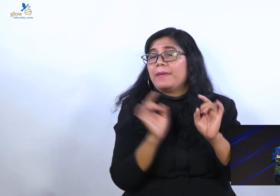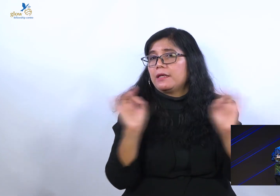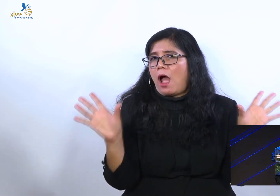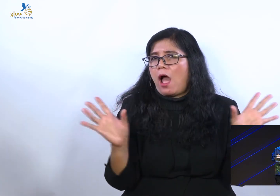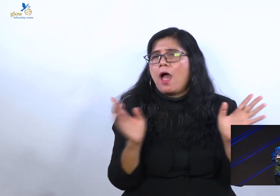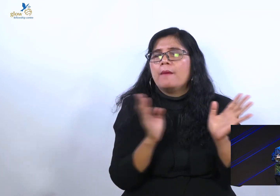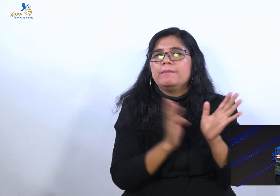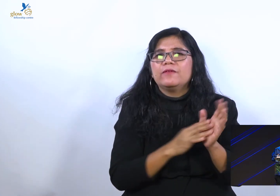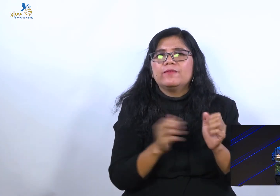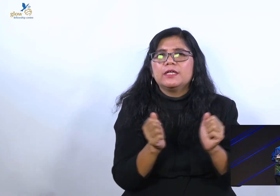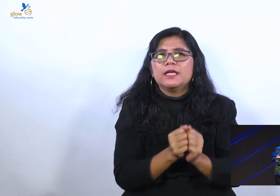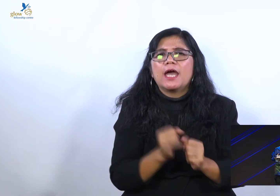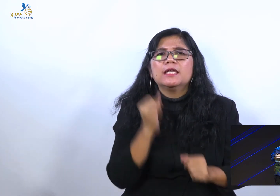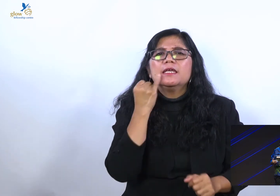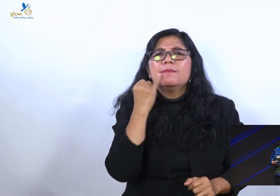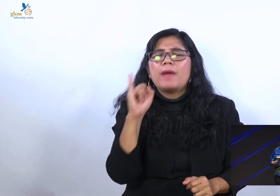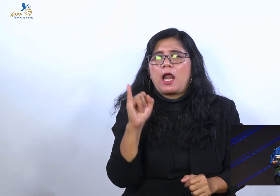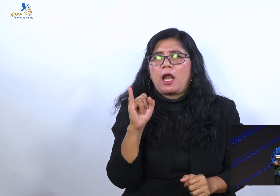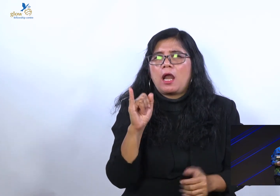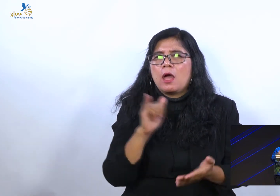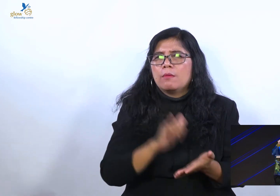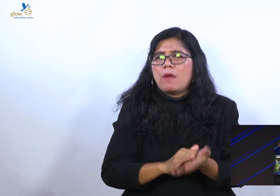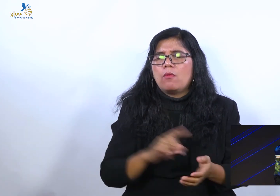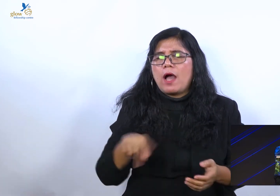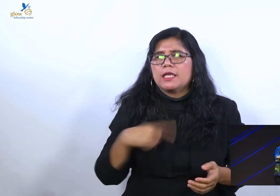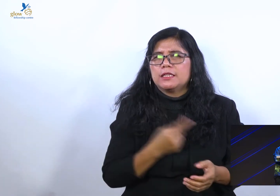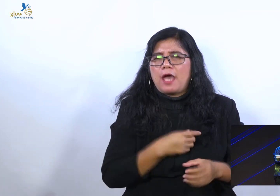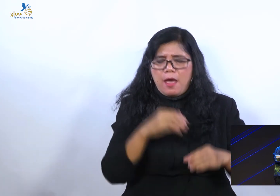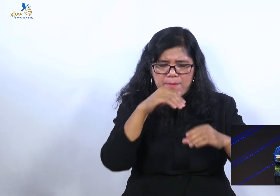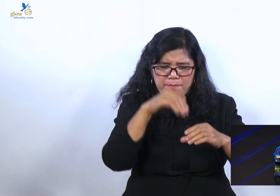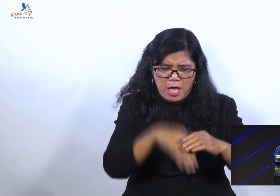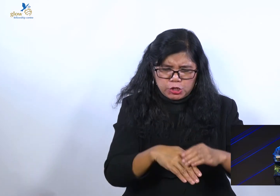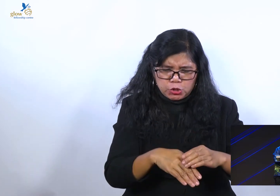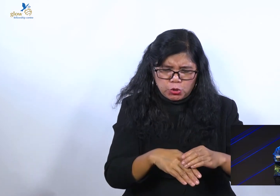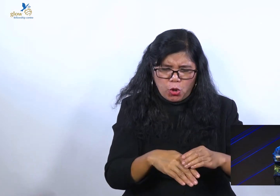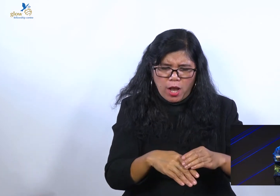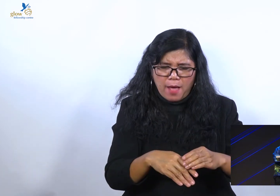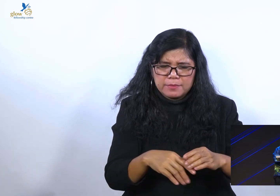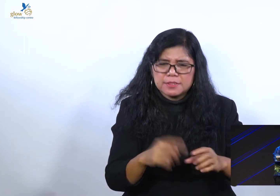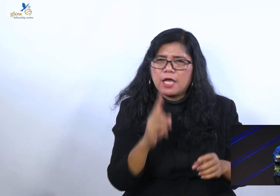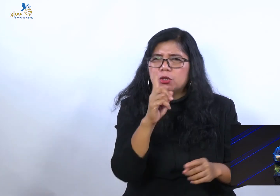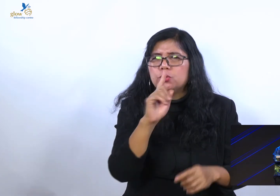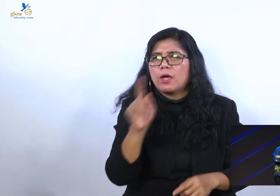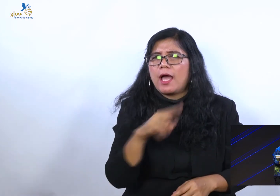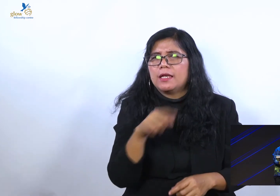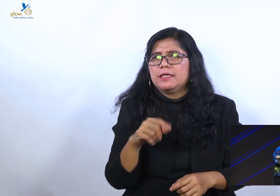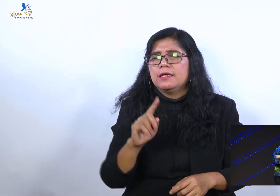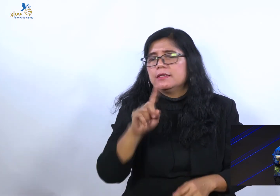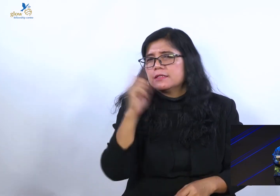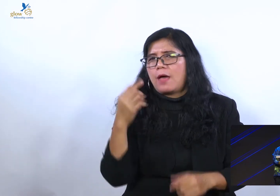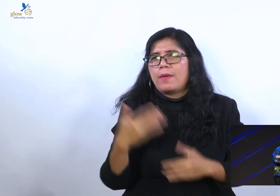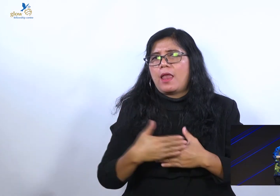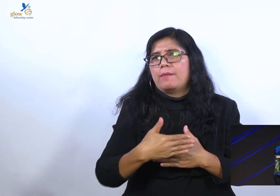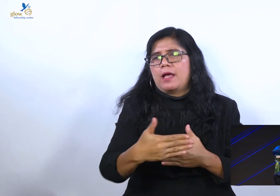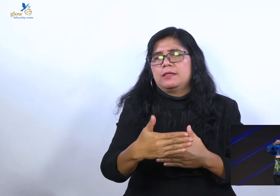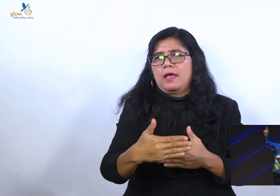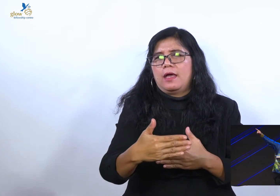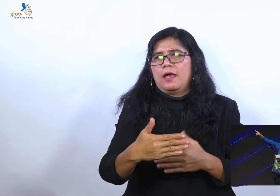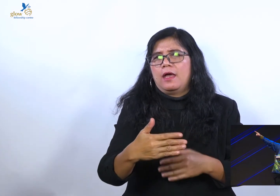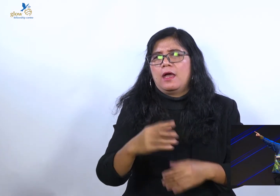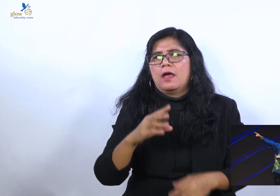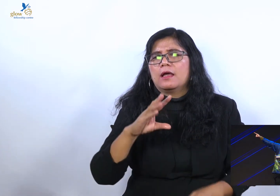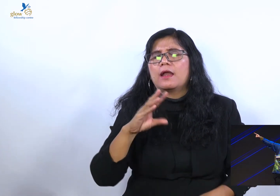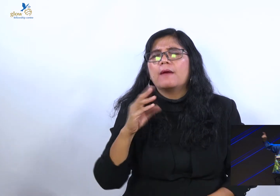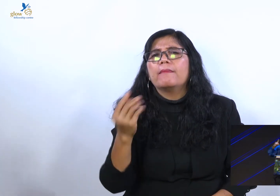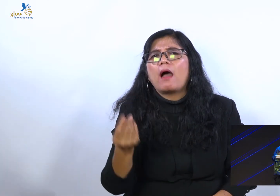bahwa kita, masuk ke kolam itu, satu kali untuk selama-lamanya. Kenapa? Karena